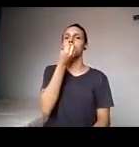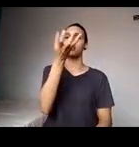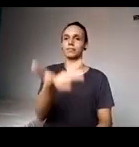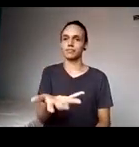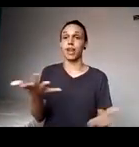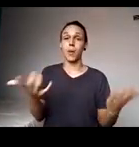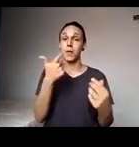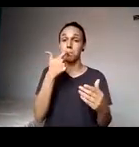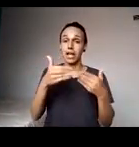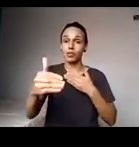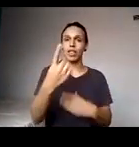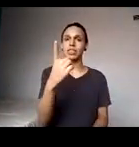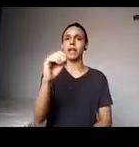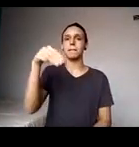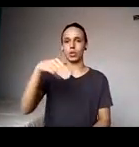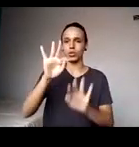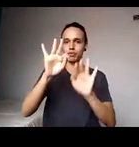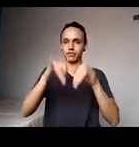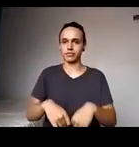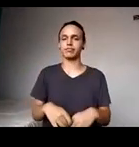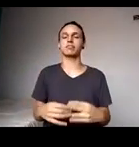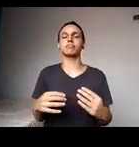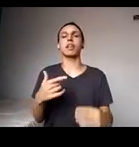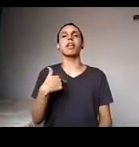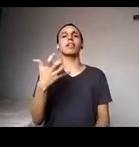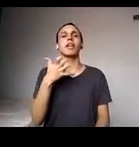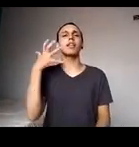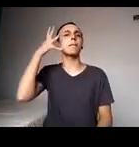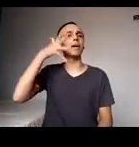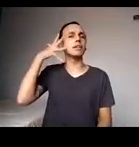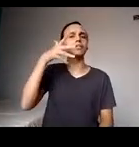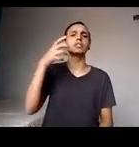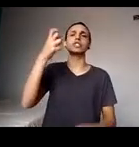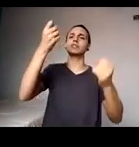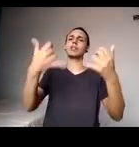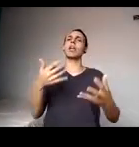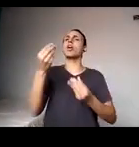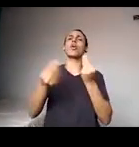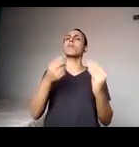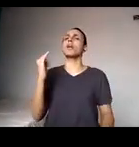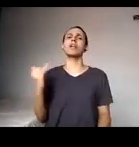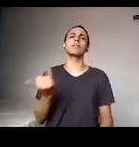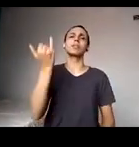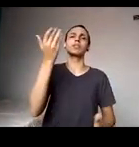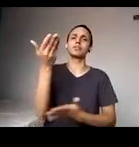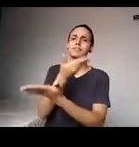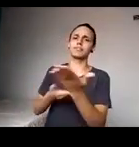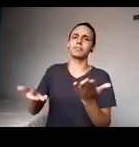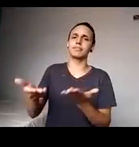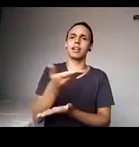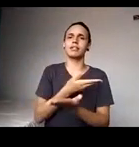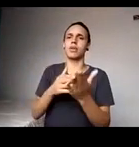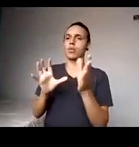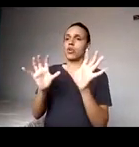próximos dez minutos. Ela gostaria que os palestrantes falassem um pouco sobre a importância da interação com as instituições da sociedade civil que